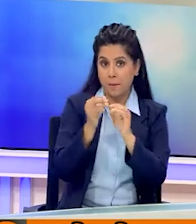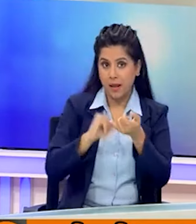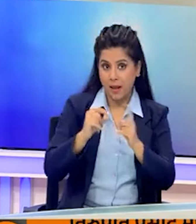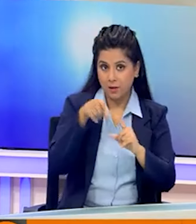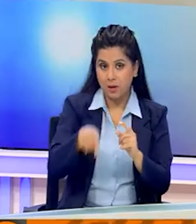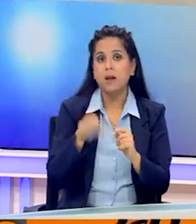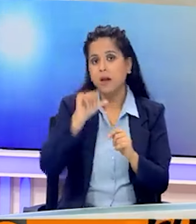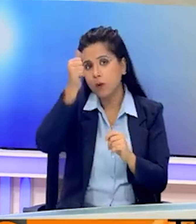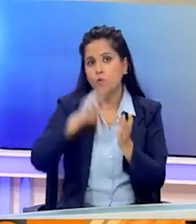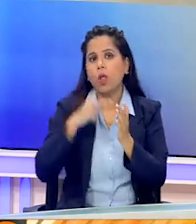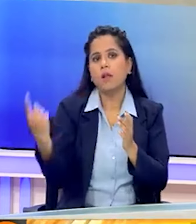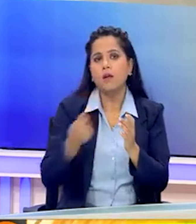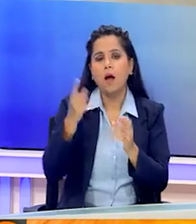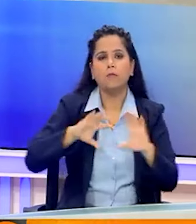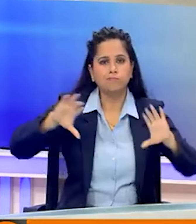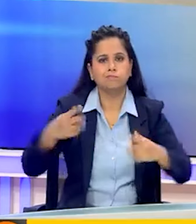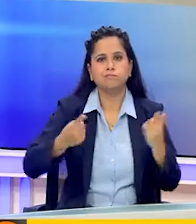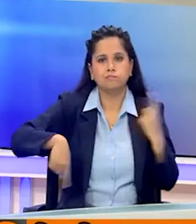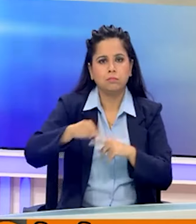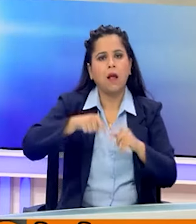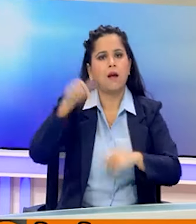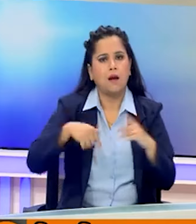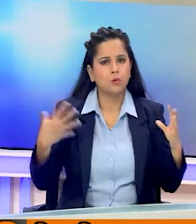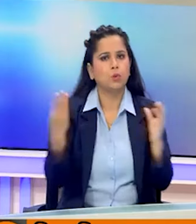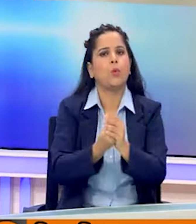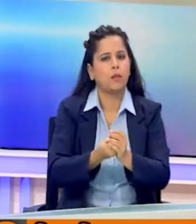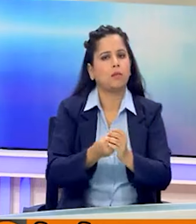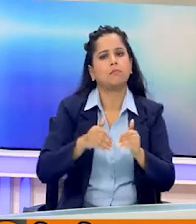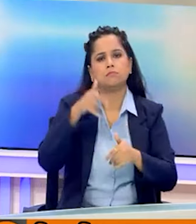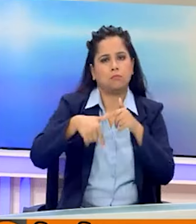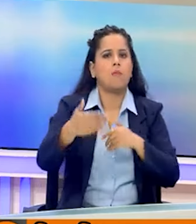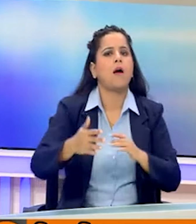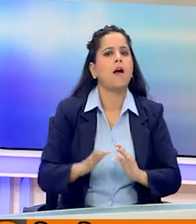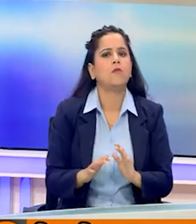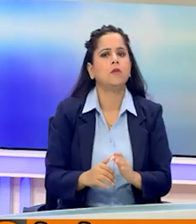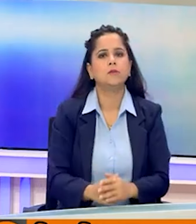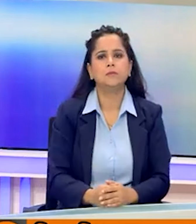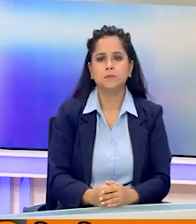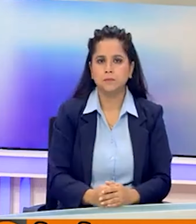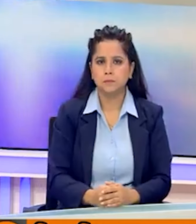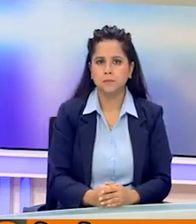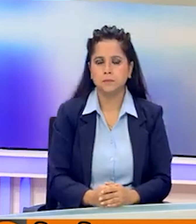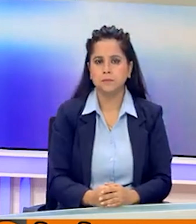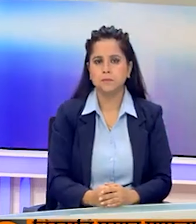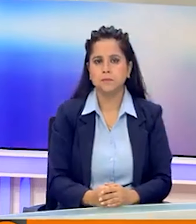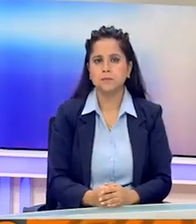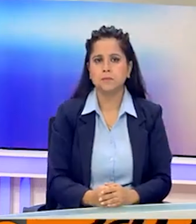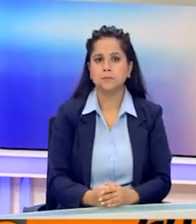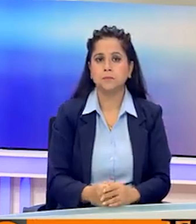इंट्यनेशनल लोक दल एक साथ मिलकर चुनाव लड़ रहे हैं।